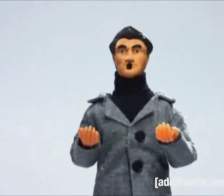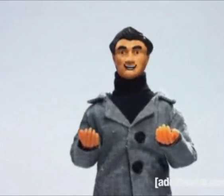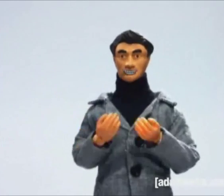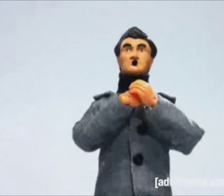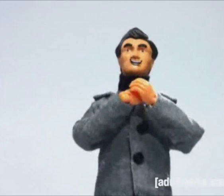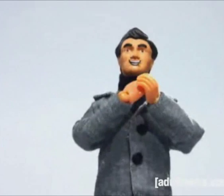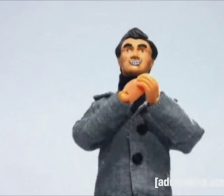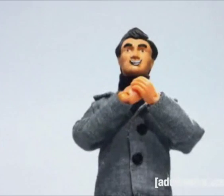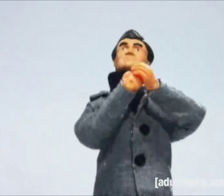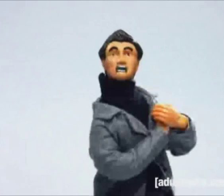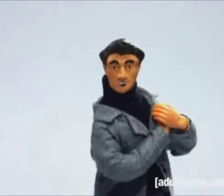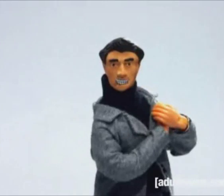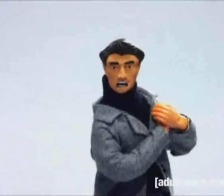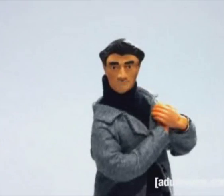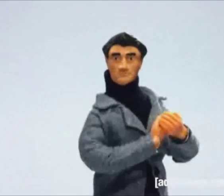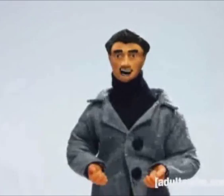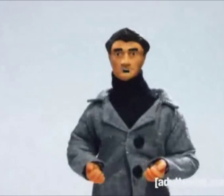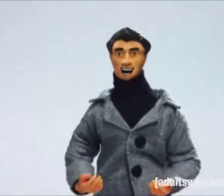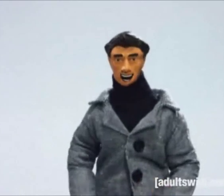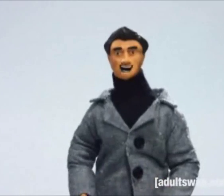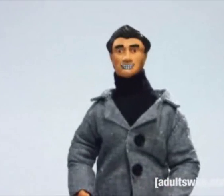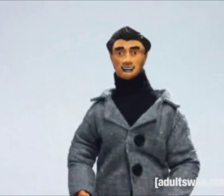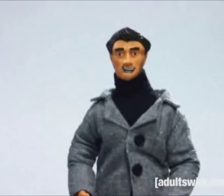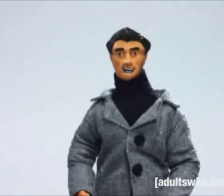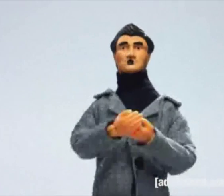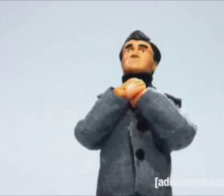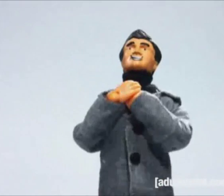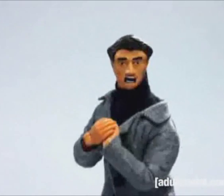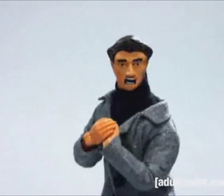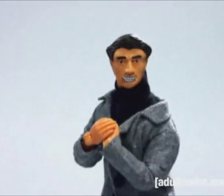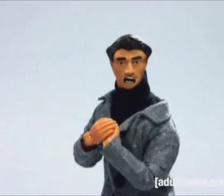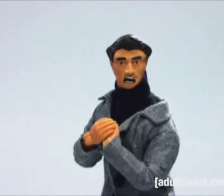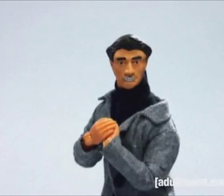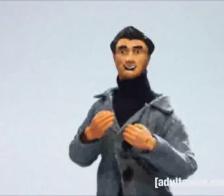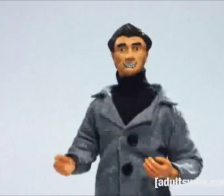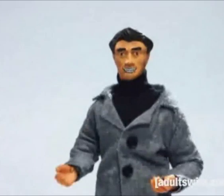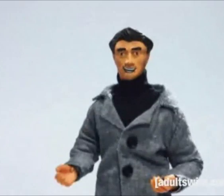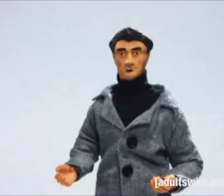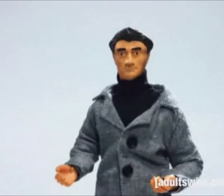movies. Now they're tackling board games, guaranteeing audiences will be unboard this summer.